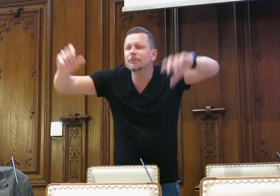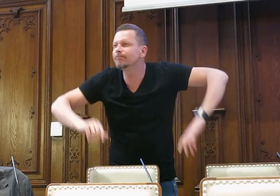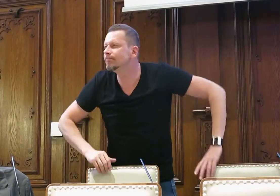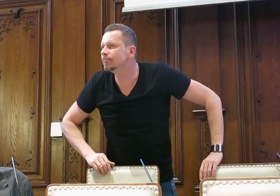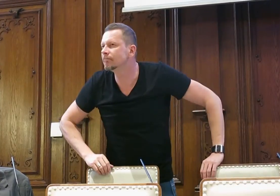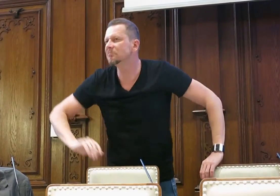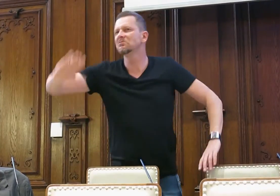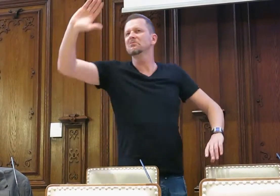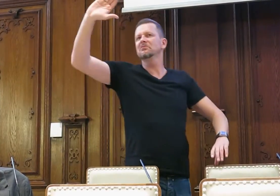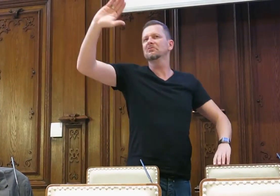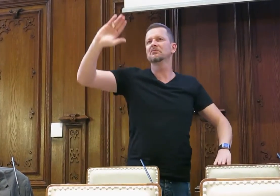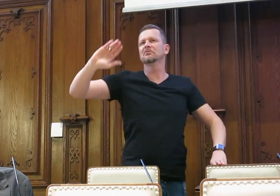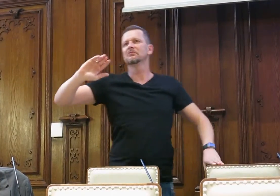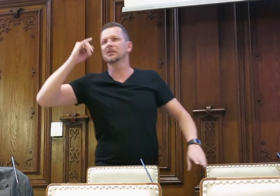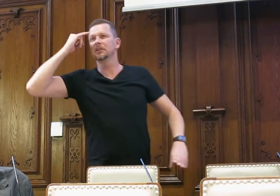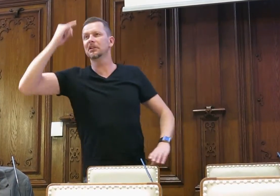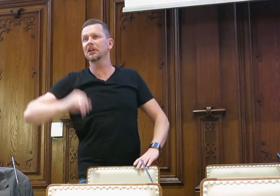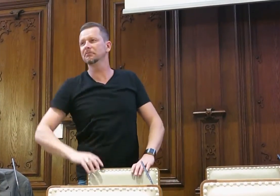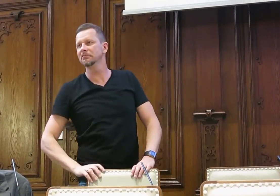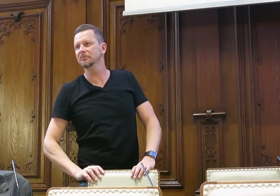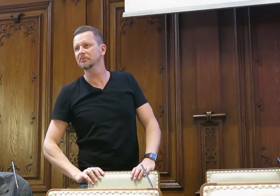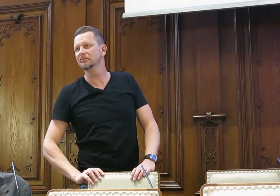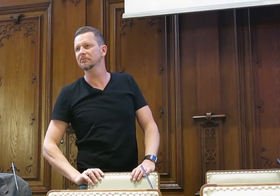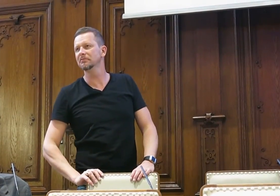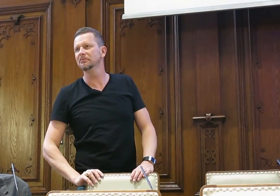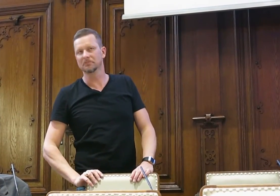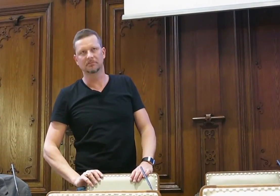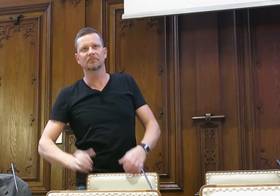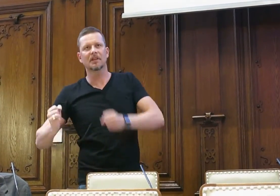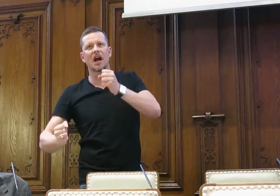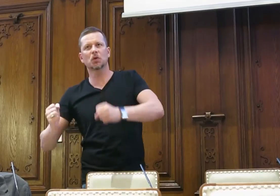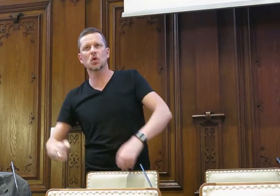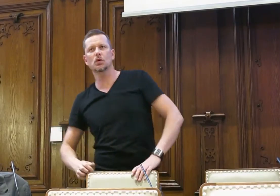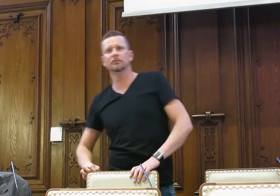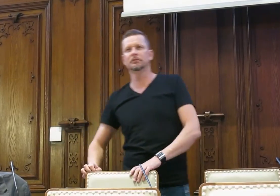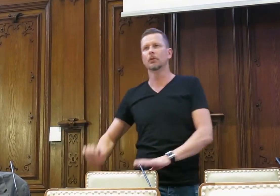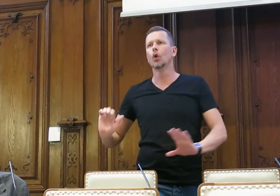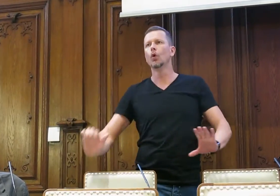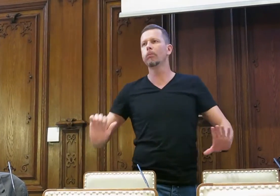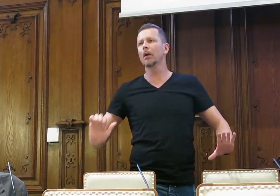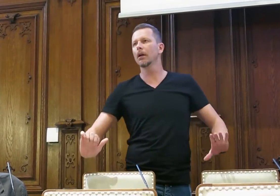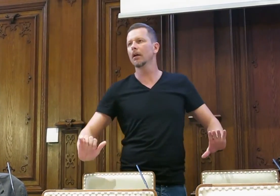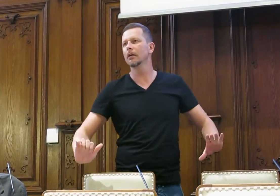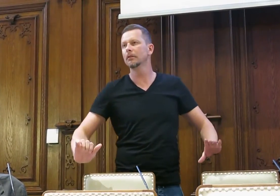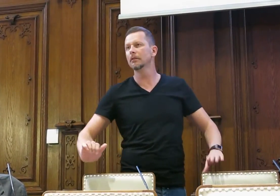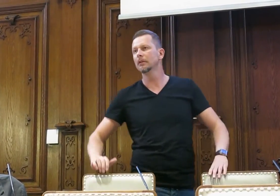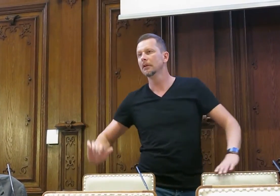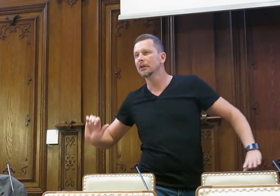die meisten haben die Lichter schon abgedreht. Und er denkt sich jetzt ganz einfach, er setzt mich noch einmal in sein Auto, rufen wir mal